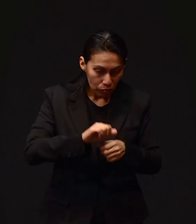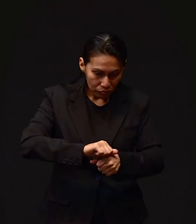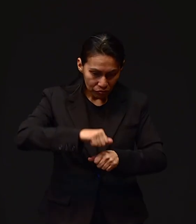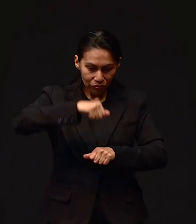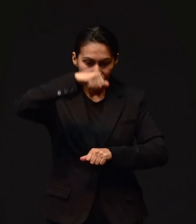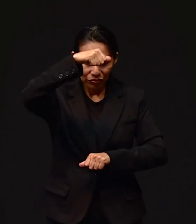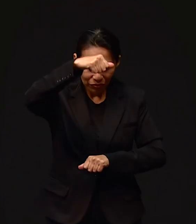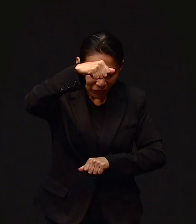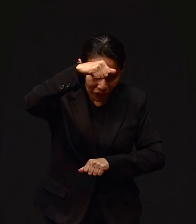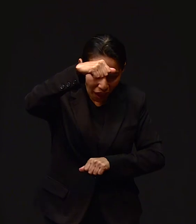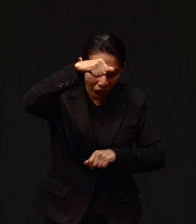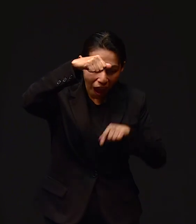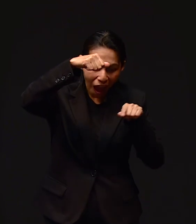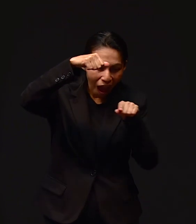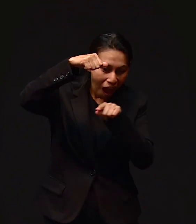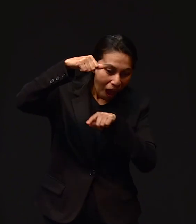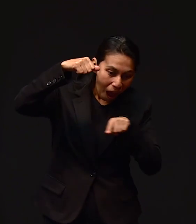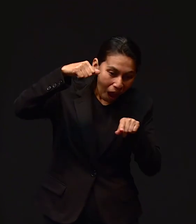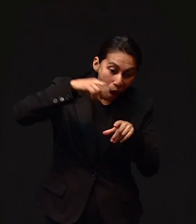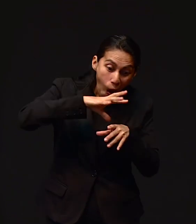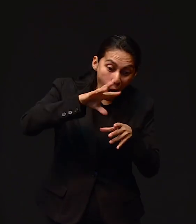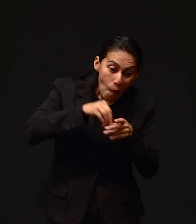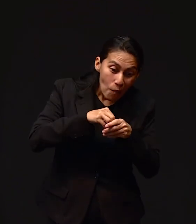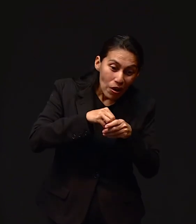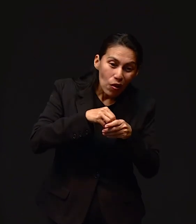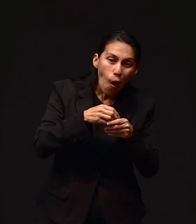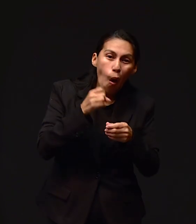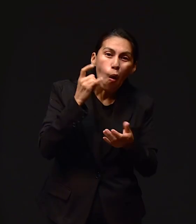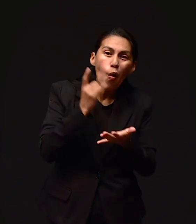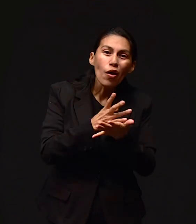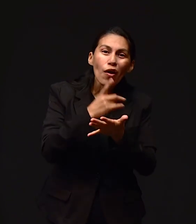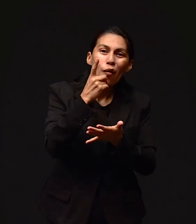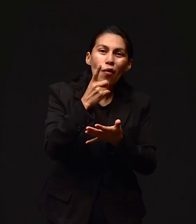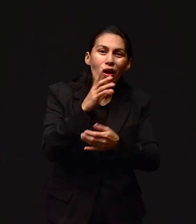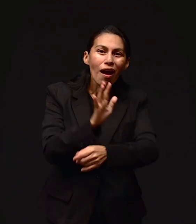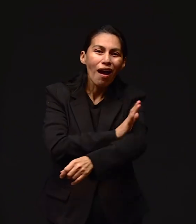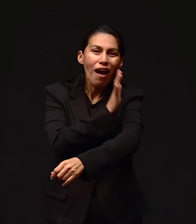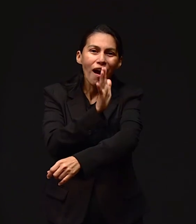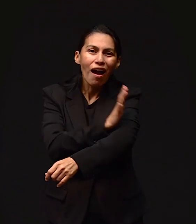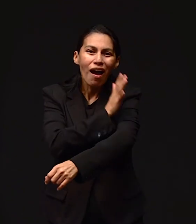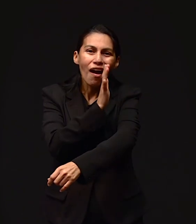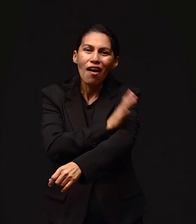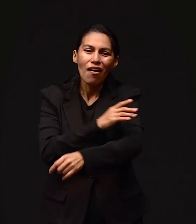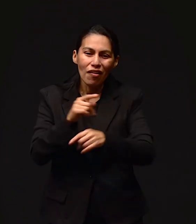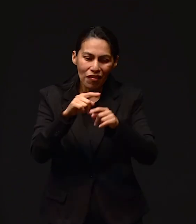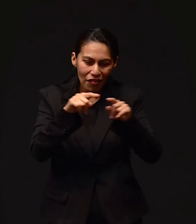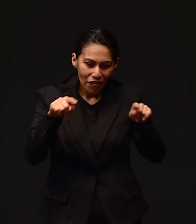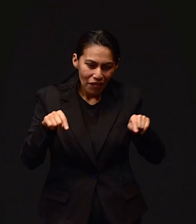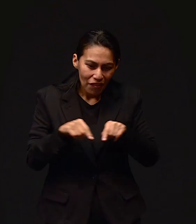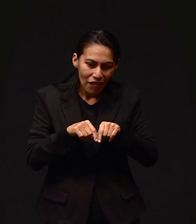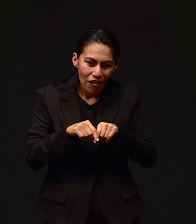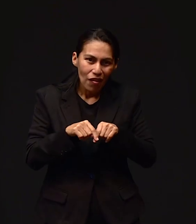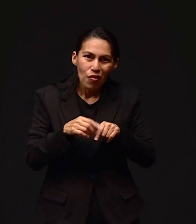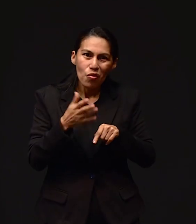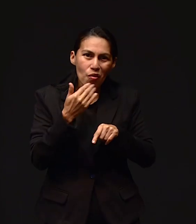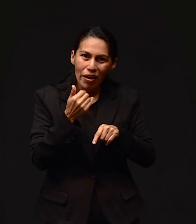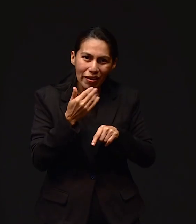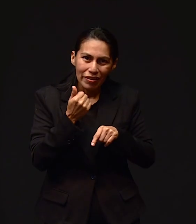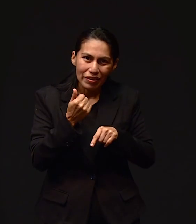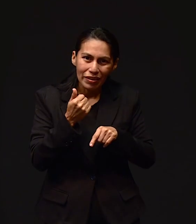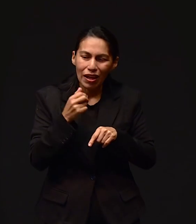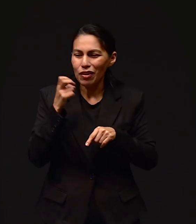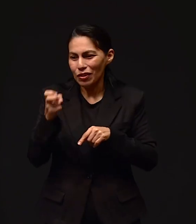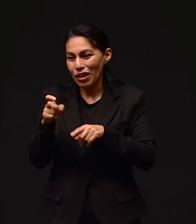Ya fuimos a ver el motor y, gracias a nada más la pila le quitaron. Así que todo lo que iba a pagar el hermano, solamente